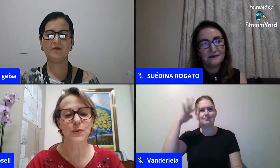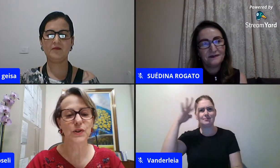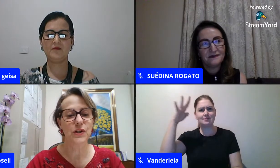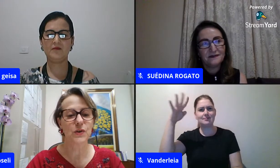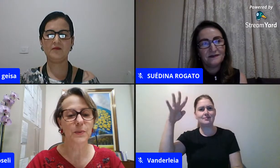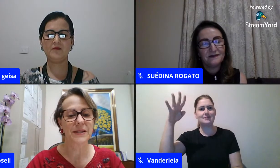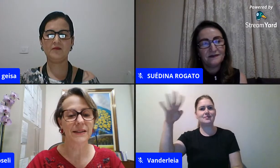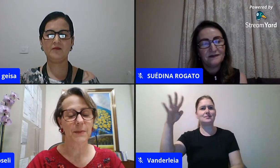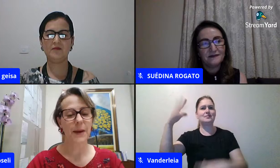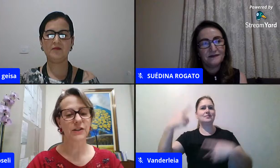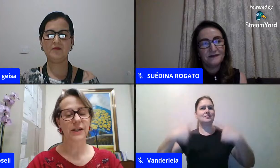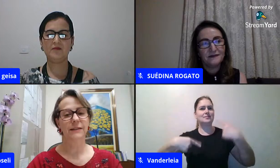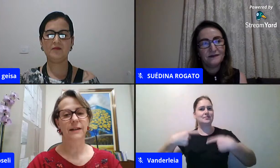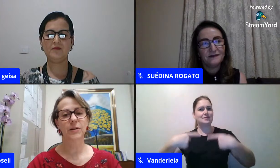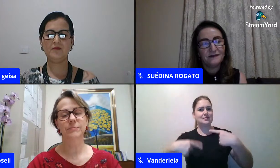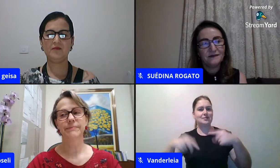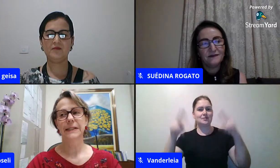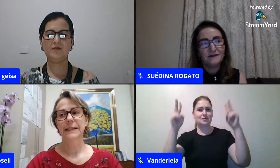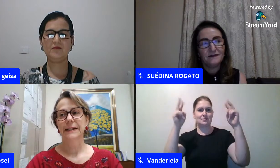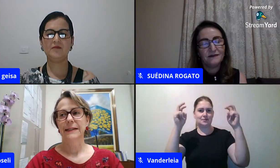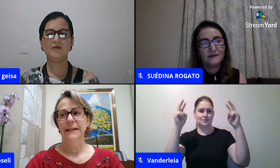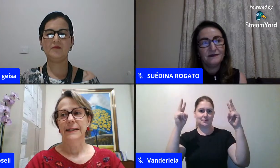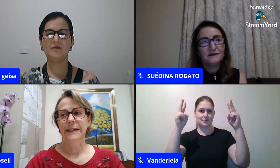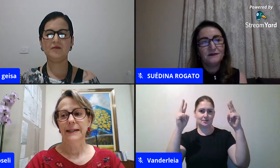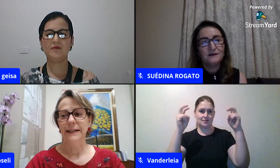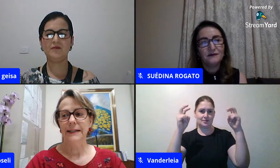e discutir sobre essa temática tão